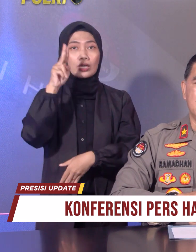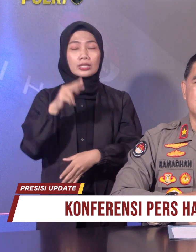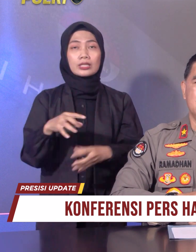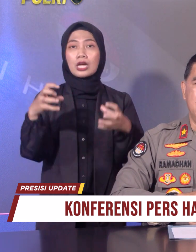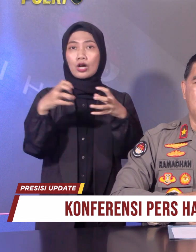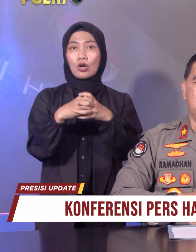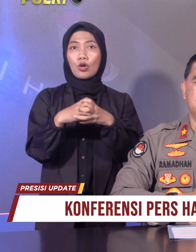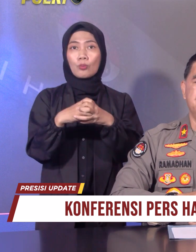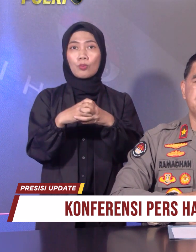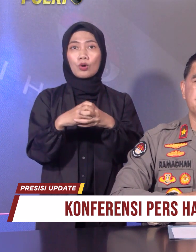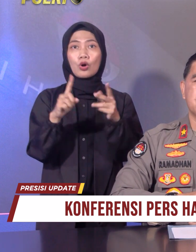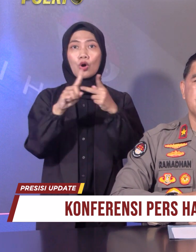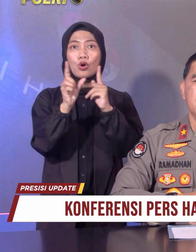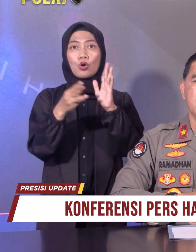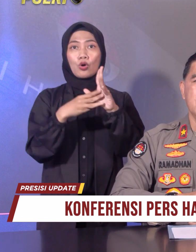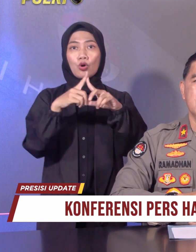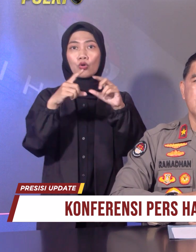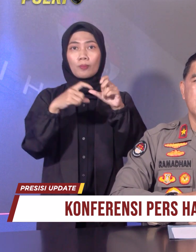Satgas Banob.